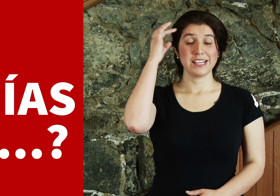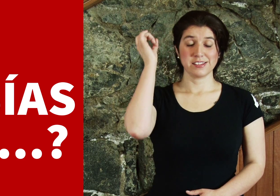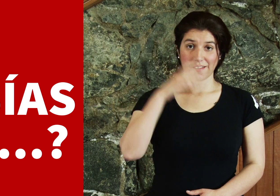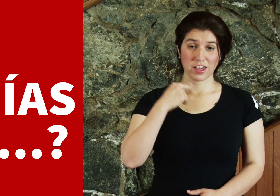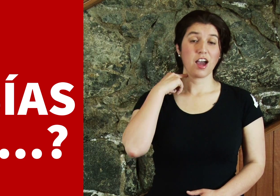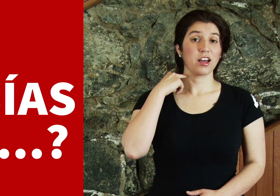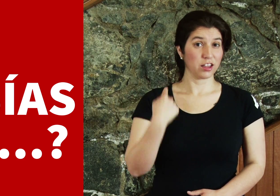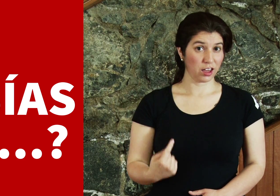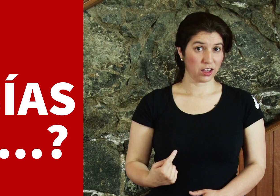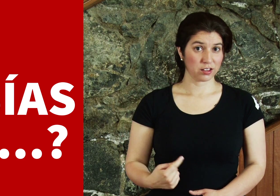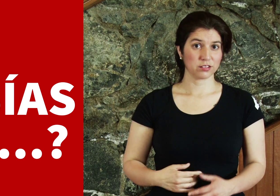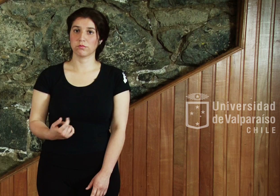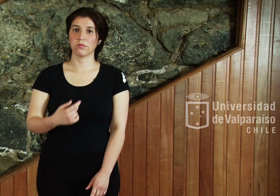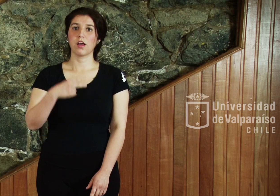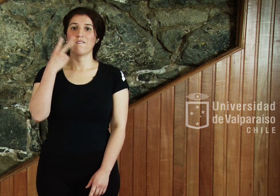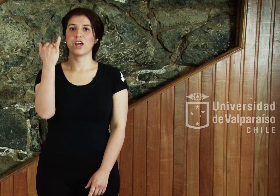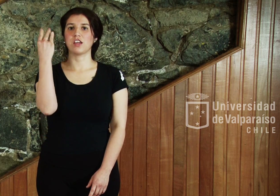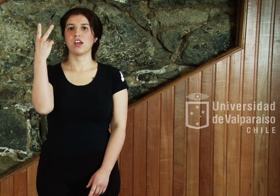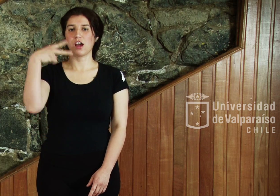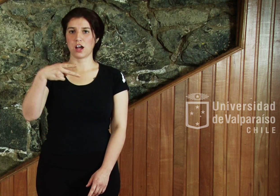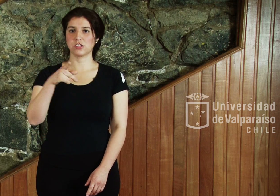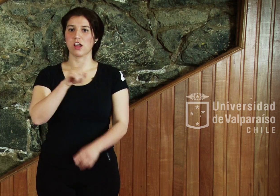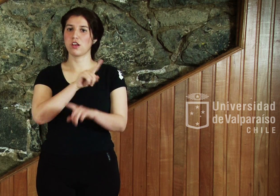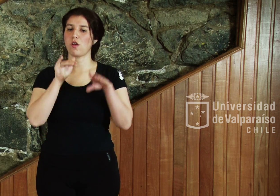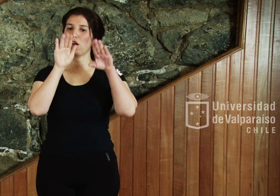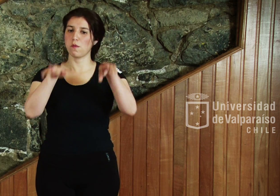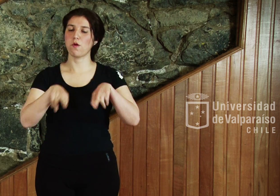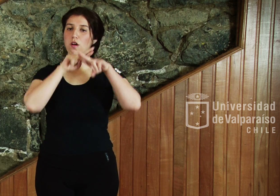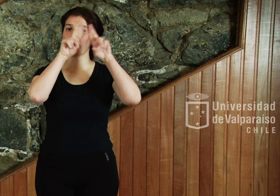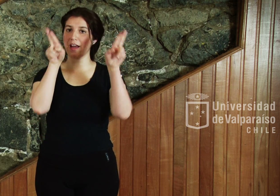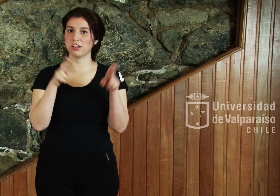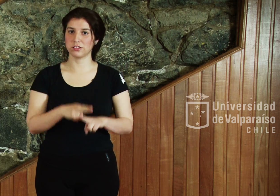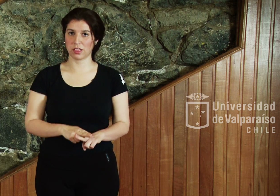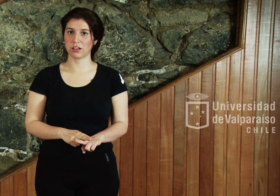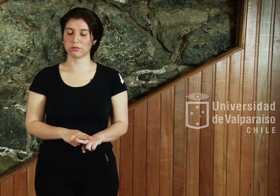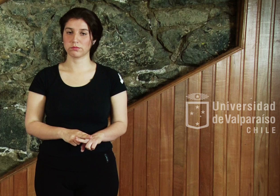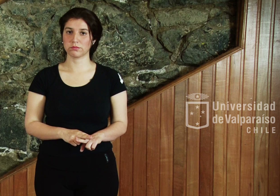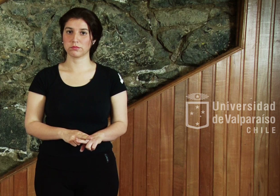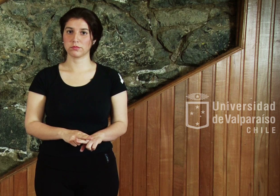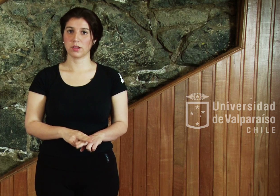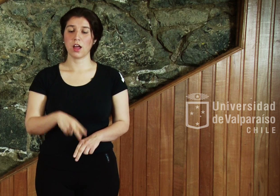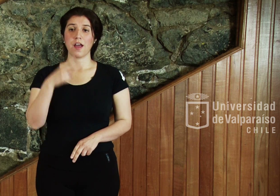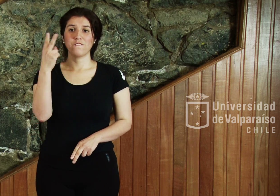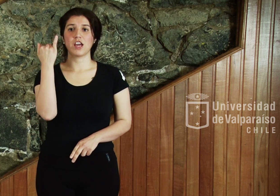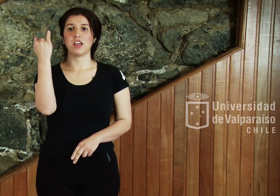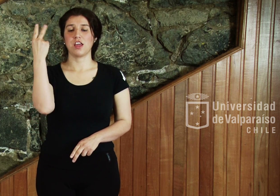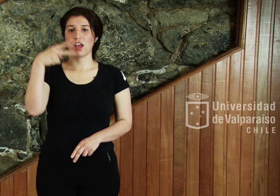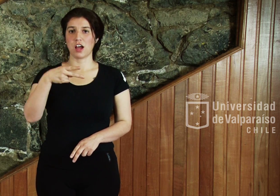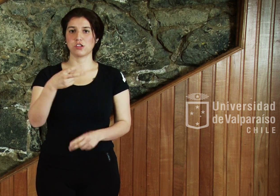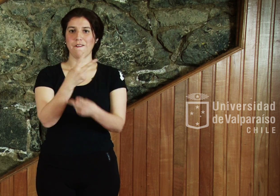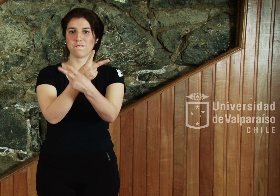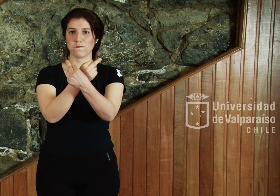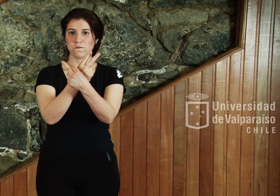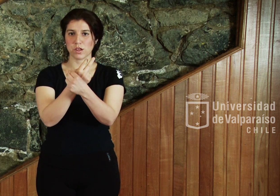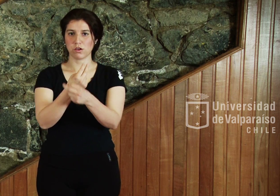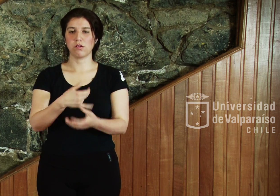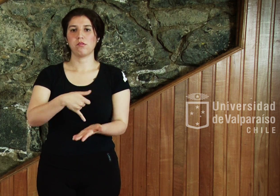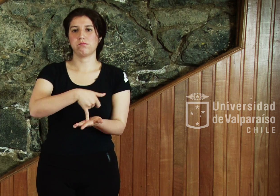¿Sabías que el VIH no es lo mismo que el SIDA? El VIH es el virus de la inmunodeficiencia humana.